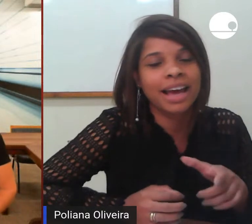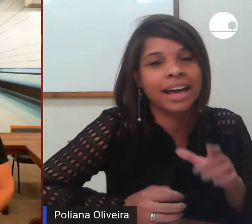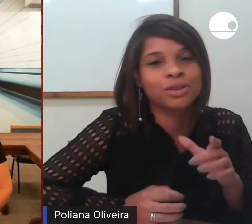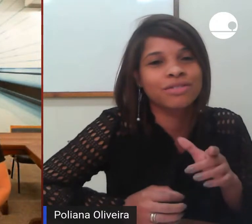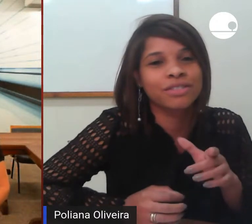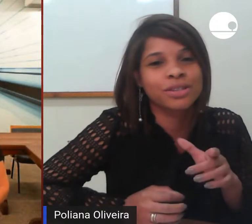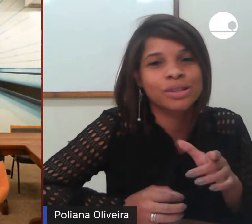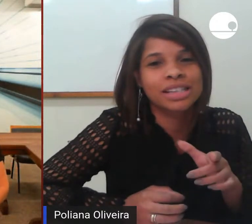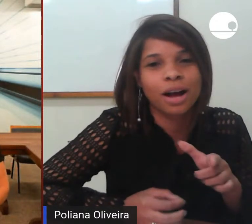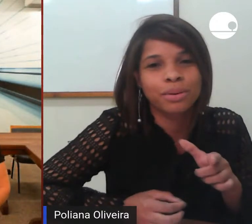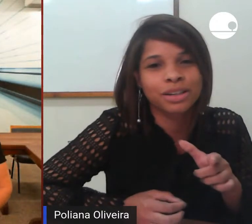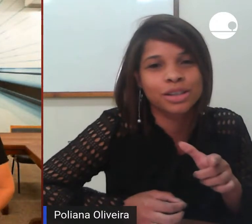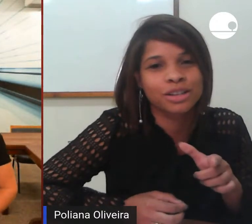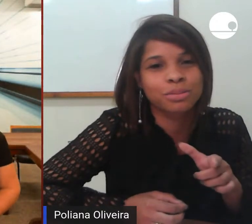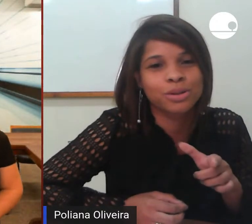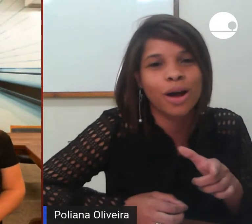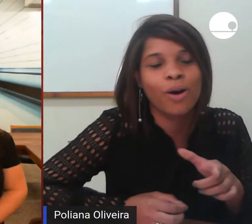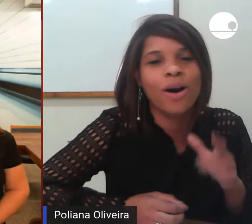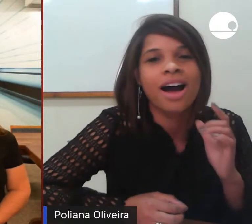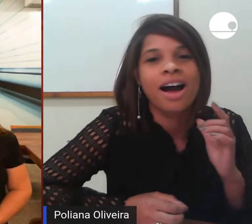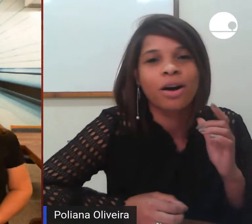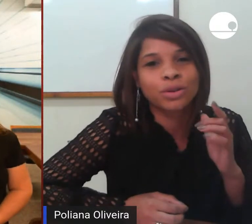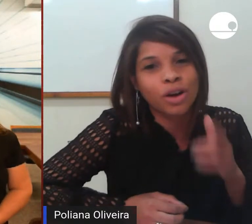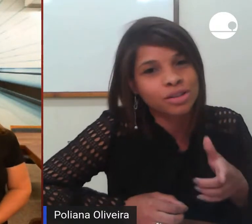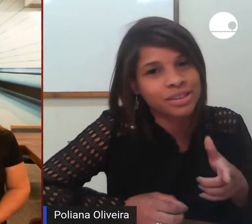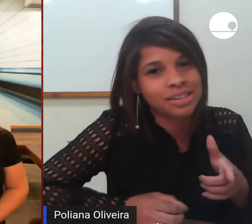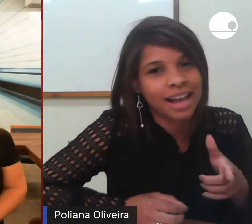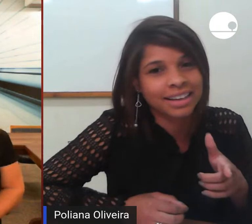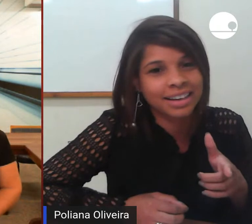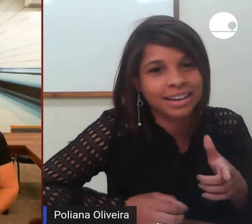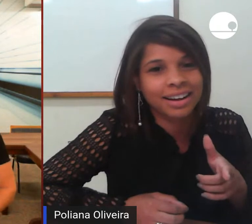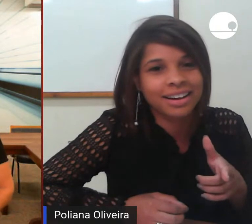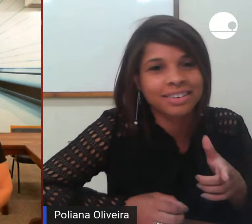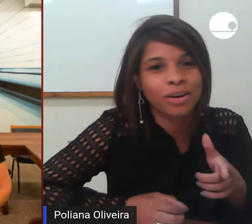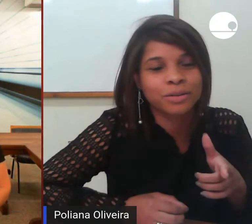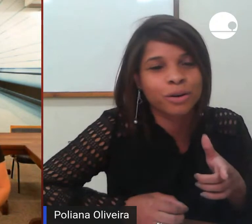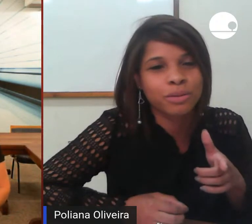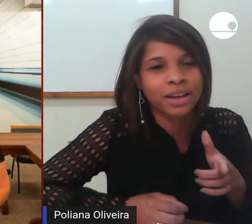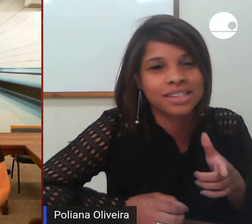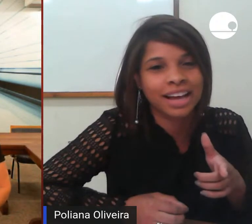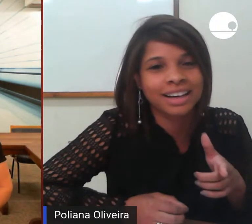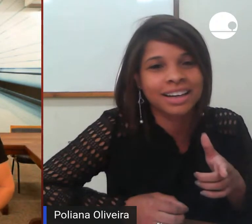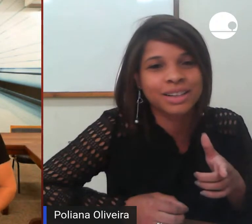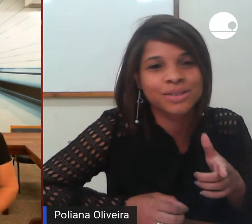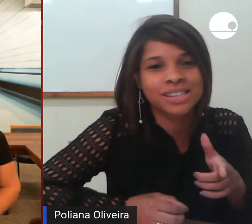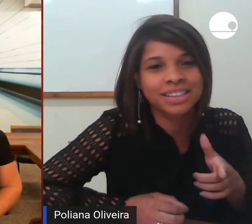aí você vai fazer o sinal pra gente pessoal o nosso Instagram como que é o Instagram Ilse?